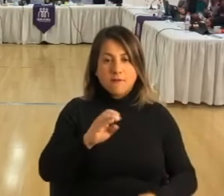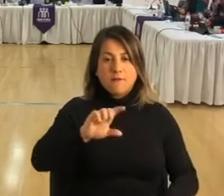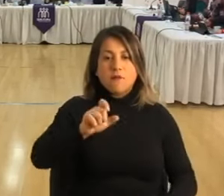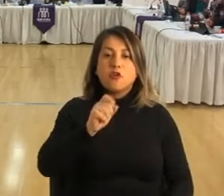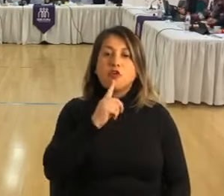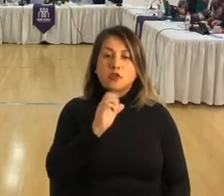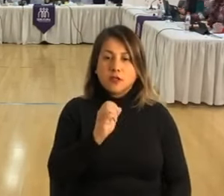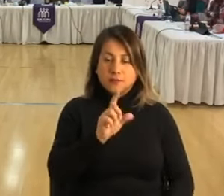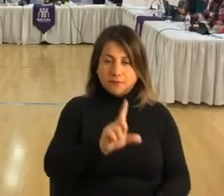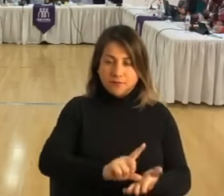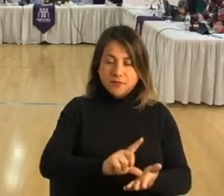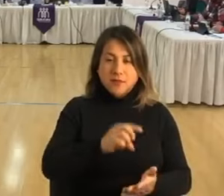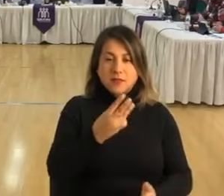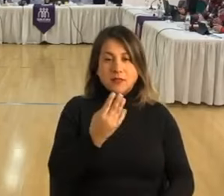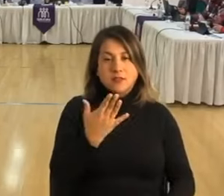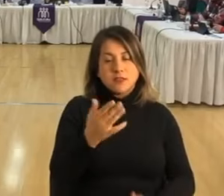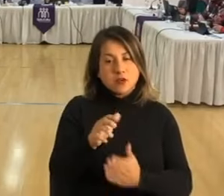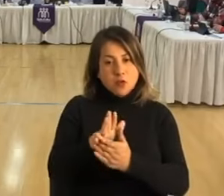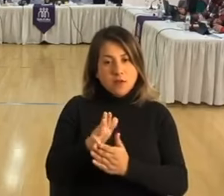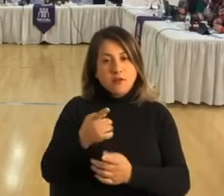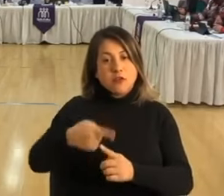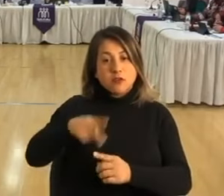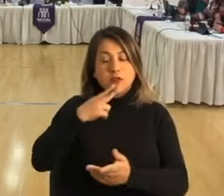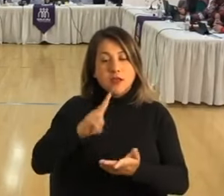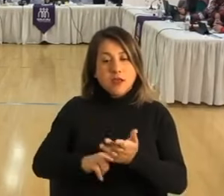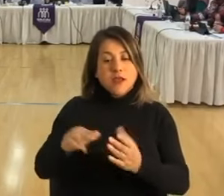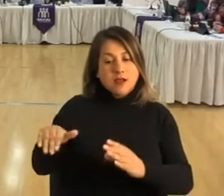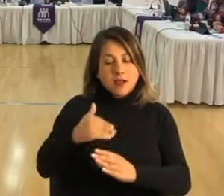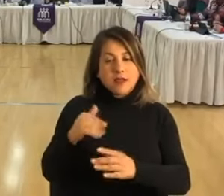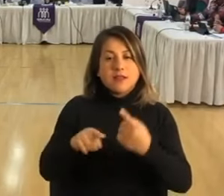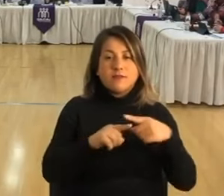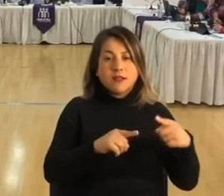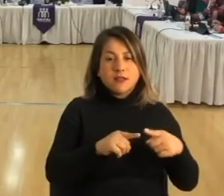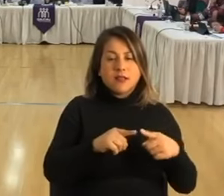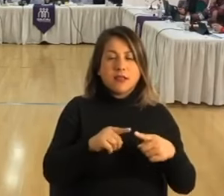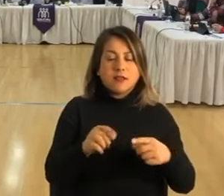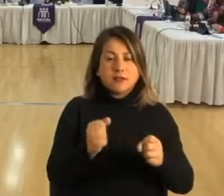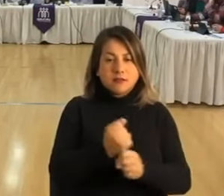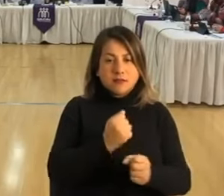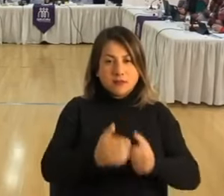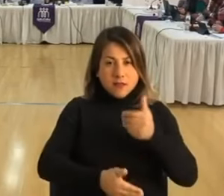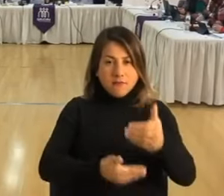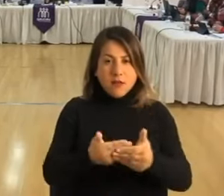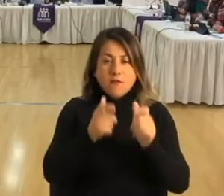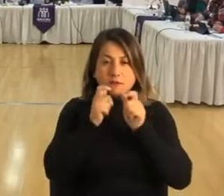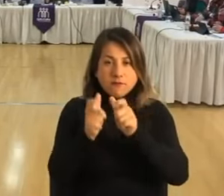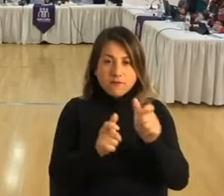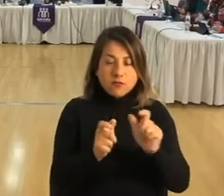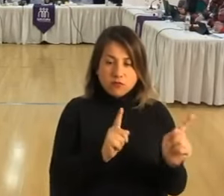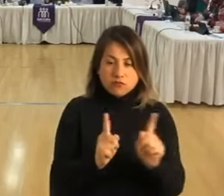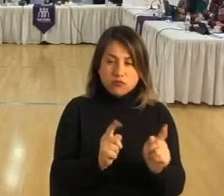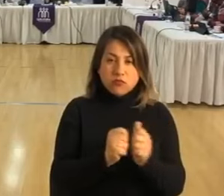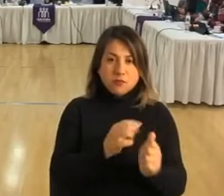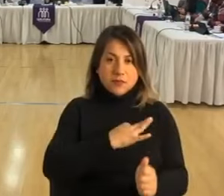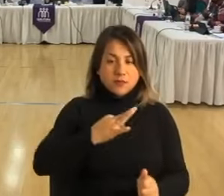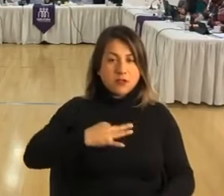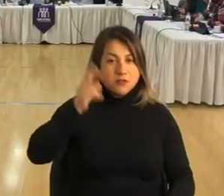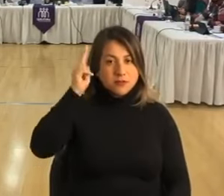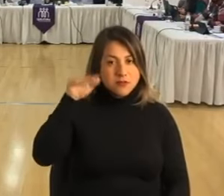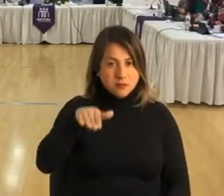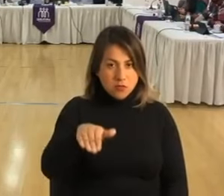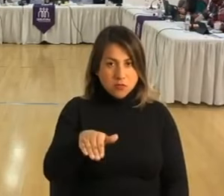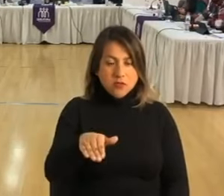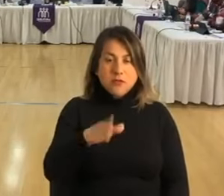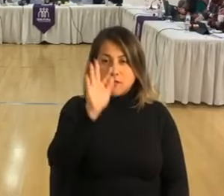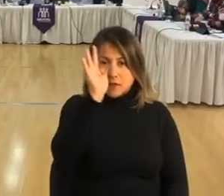oficio de la dirección de inspección número 3.5.9, informe que se está realizando diferentes operativos de fiscalización en sectores de la comuna en coordinación con el Ministerio de Transporte,